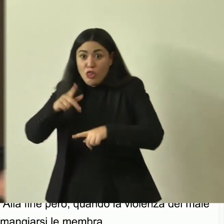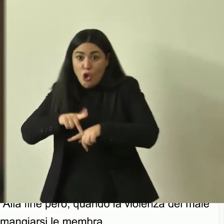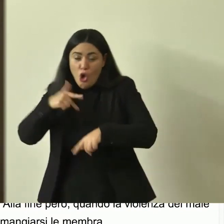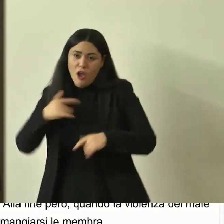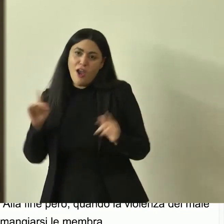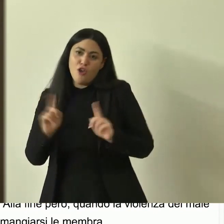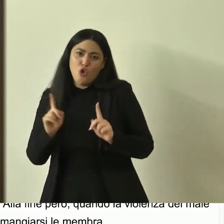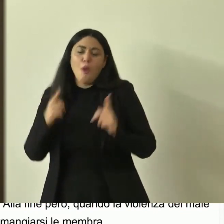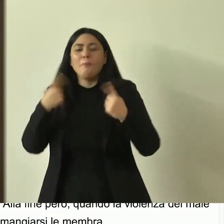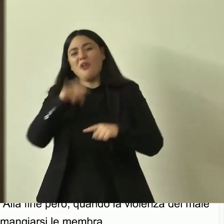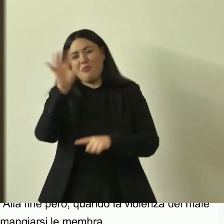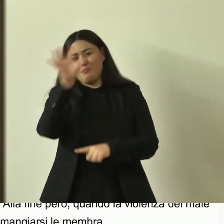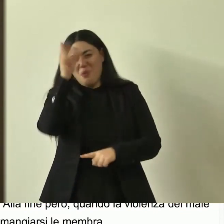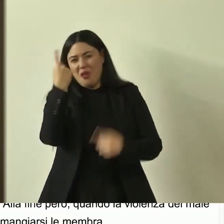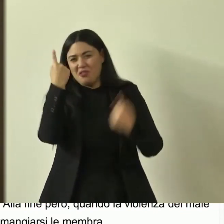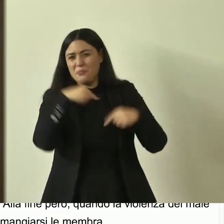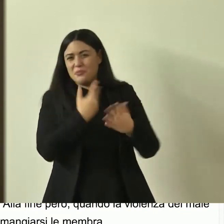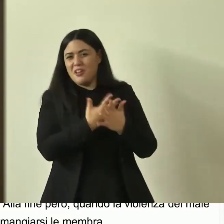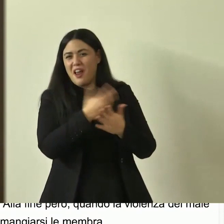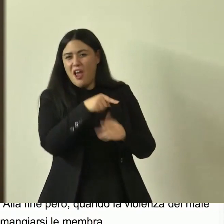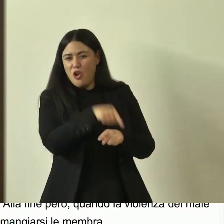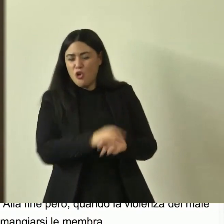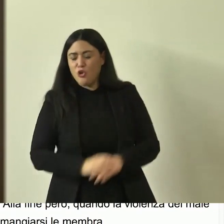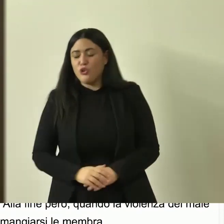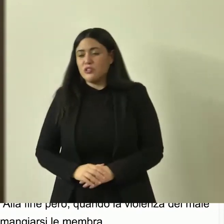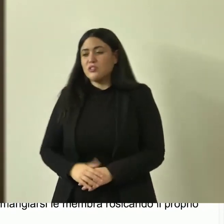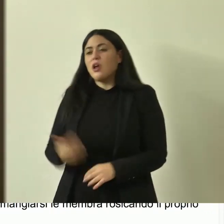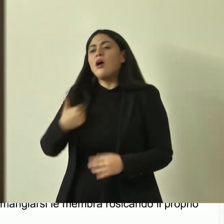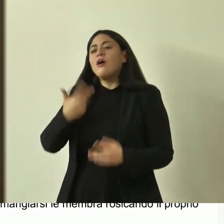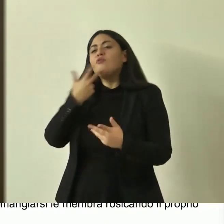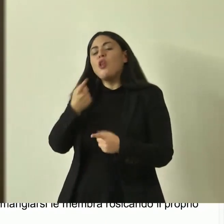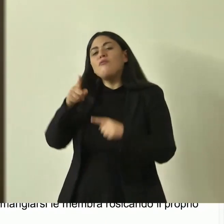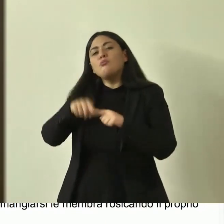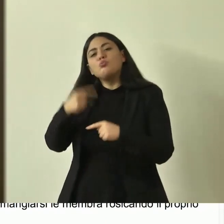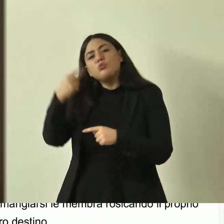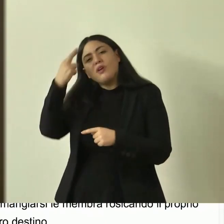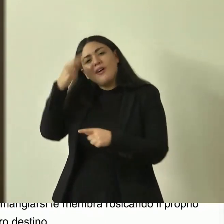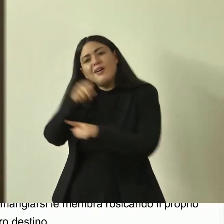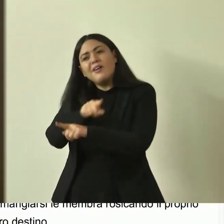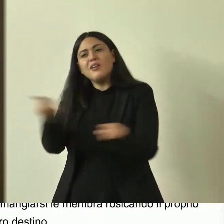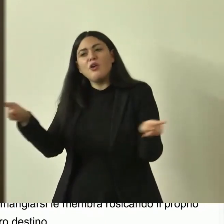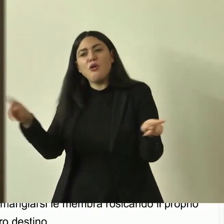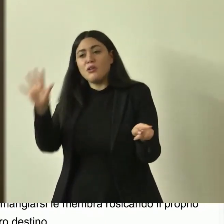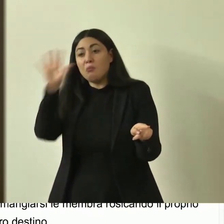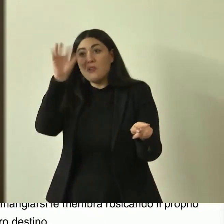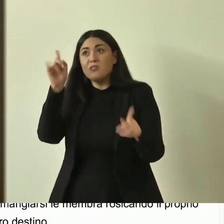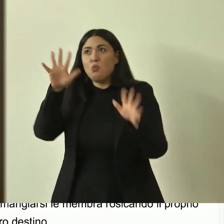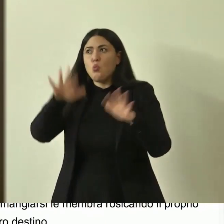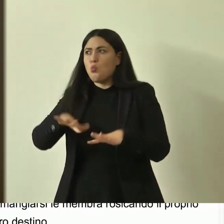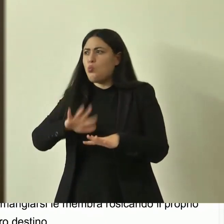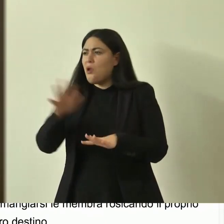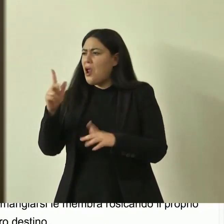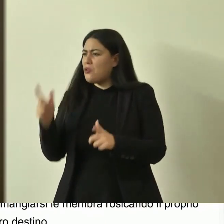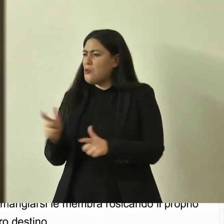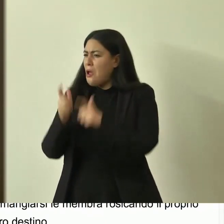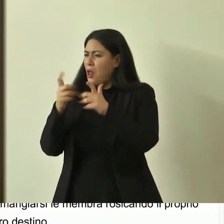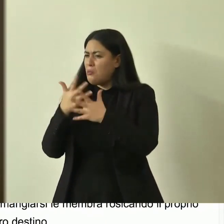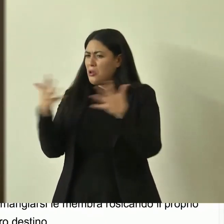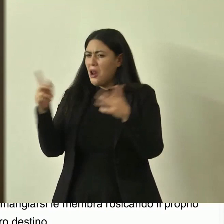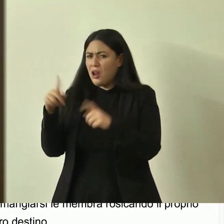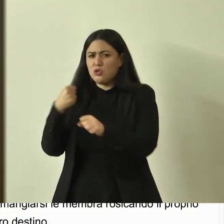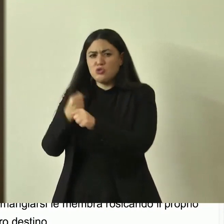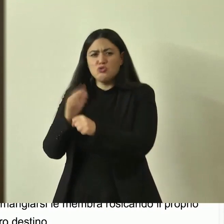e poi volevo ricordarvi non so per esempio che un altro grande albero della storia della